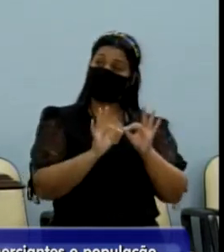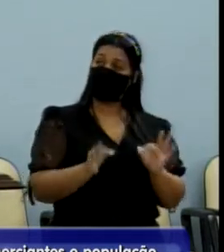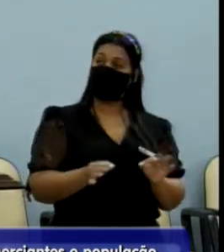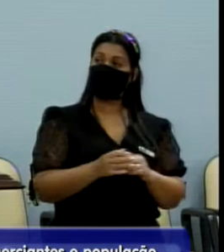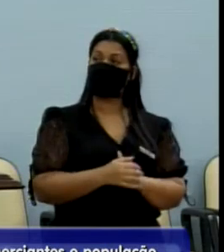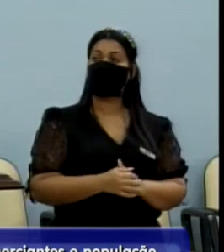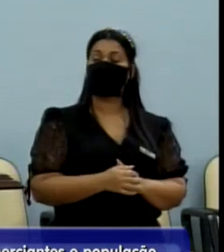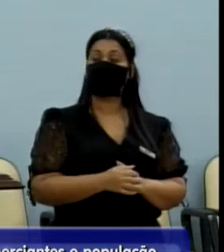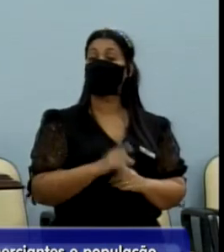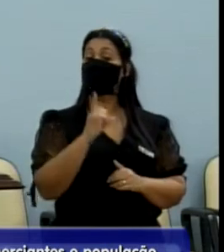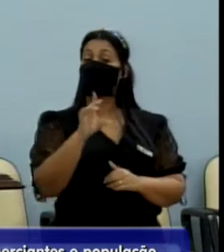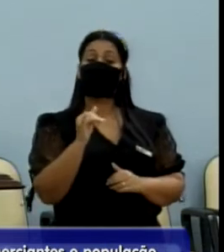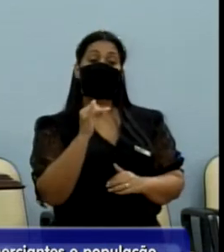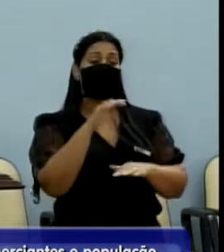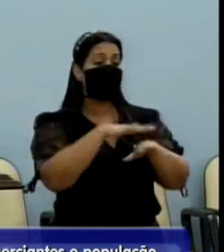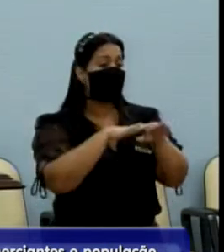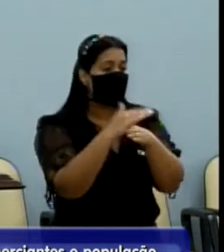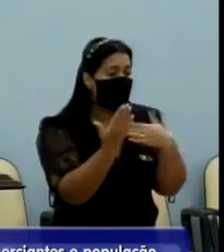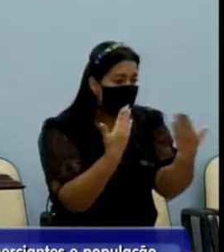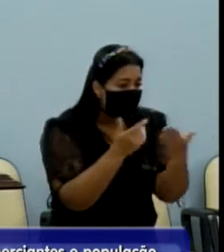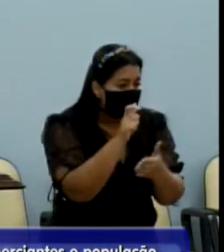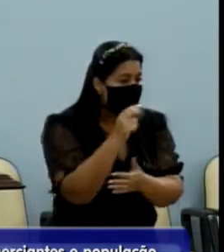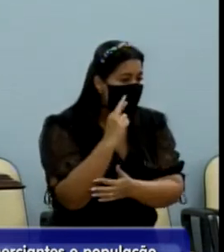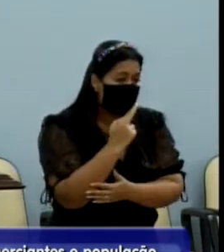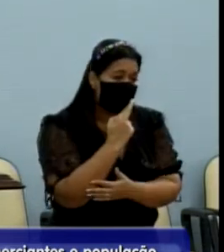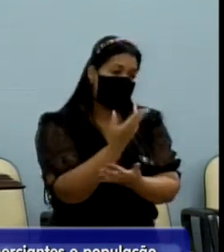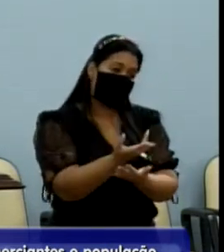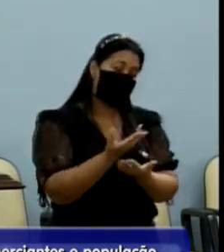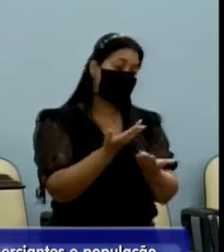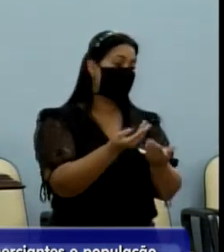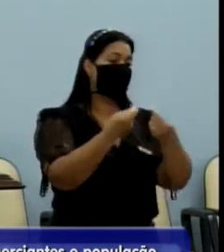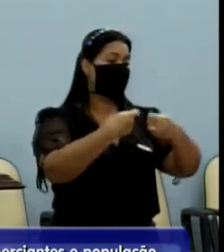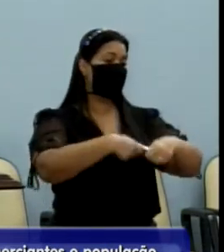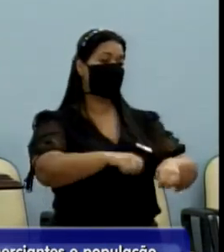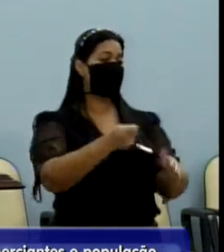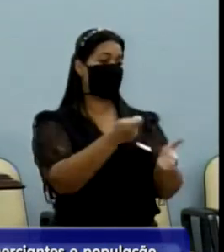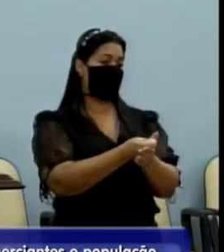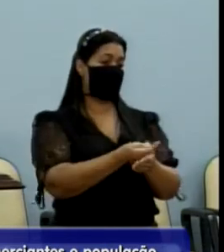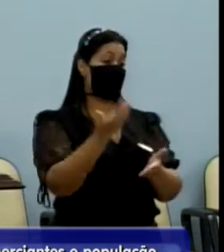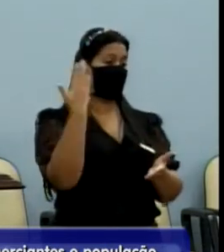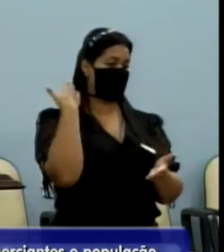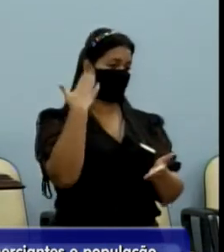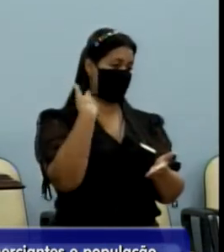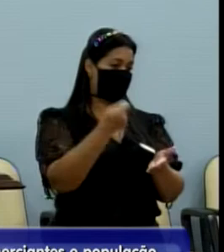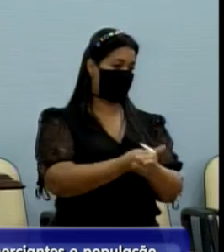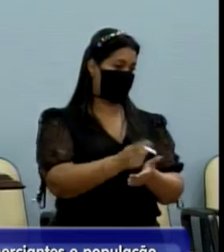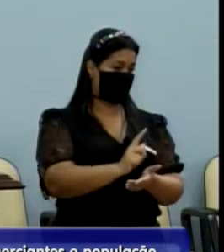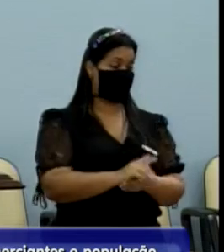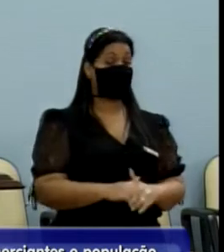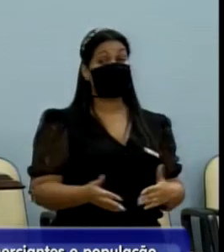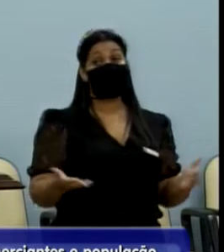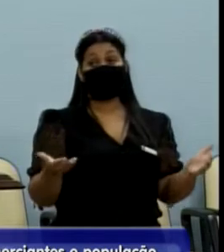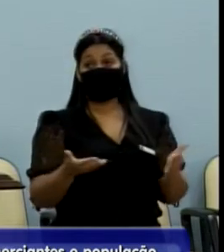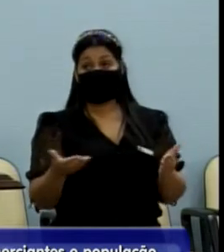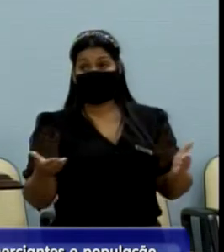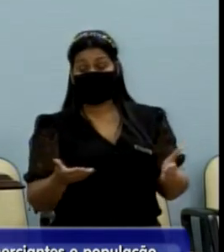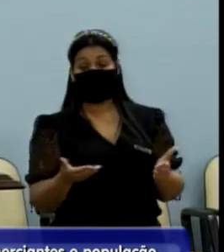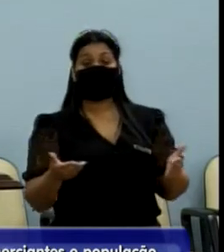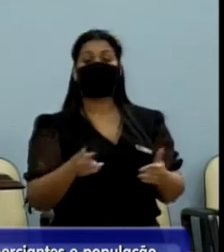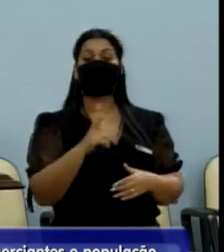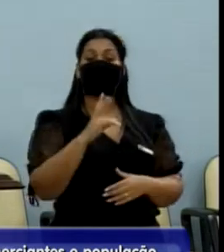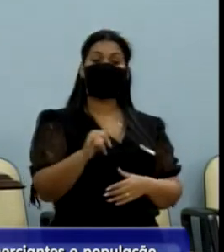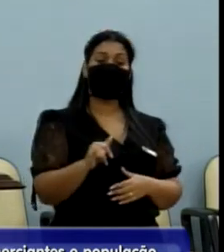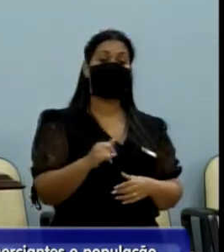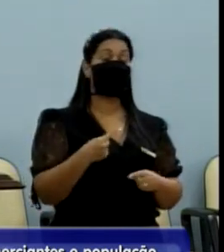de chegar no comerciante e dar uma isenção de imposto. Naquela época, agora vão ter que se virar,